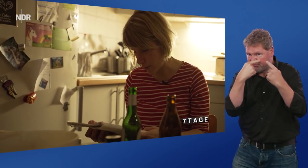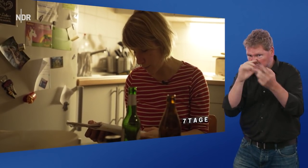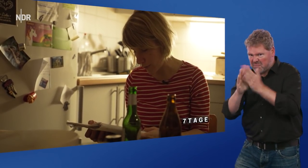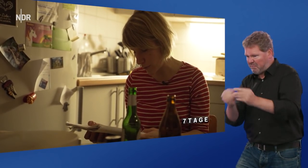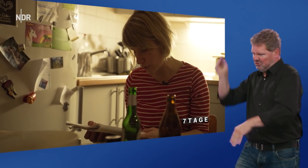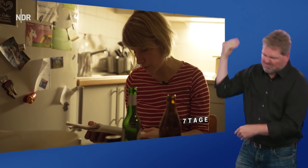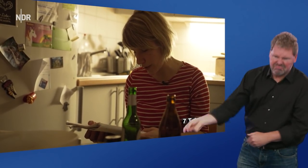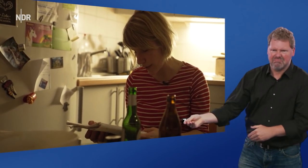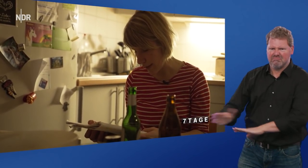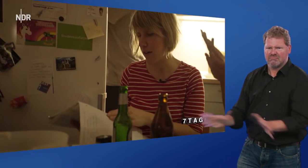das Papier auf den Tisch und ging.